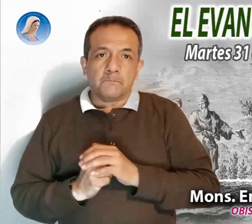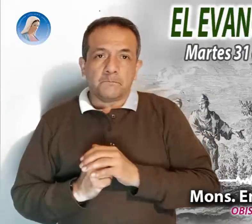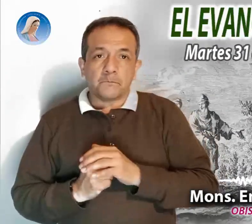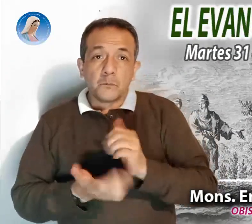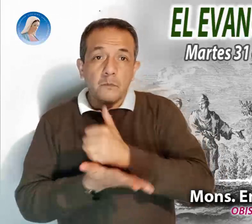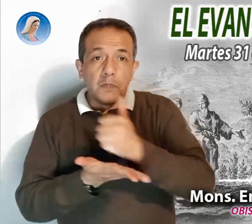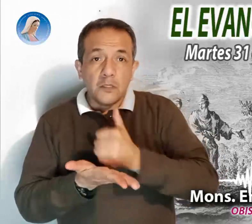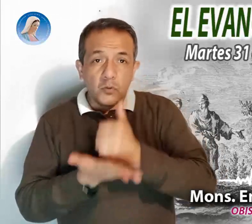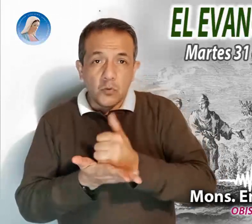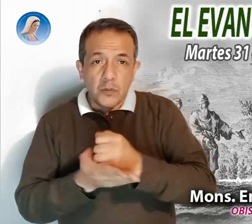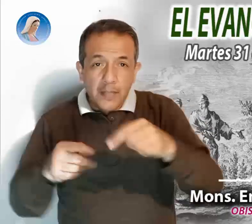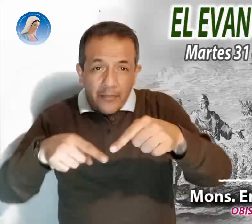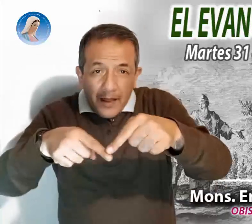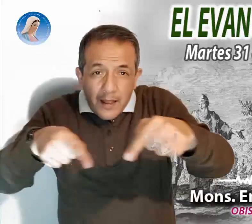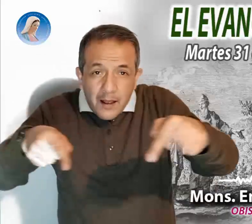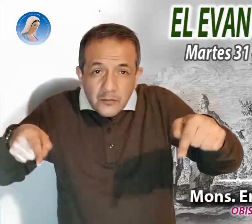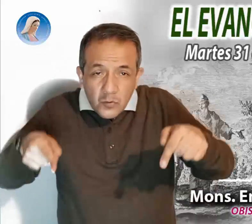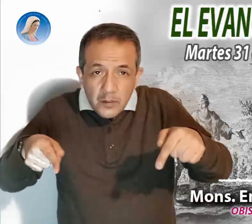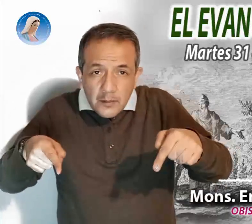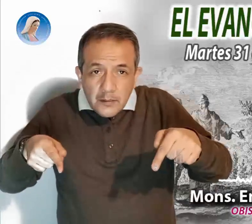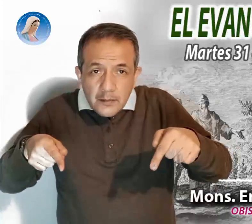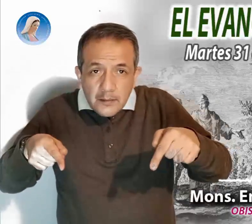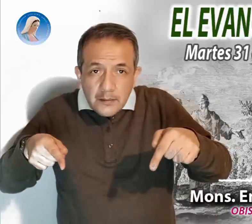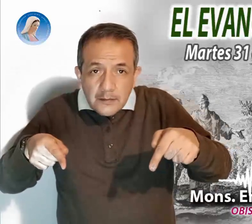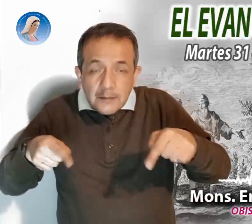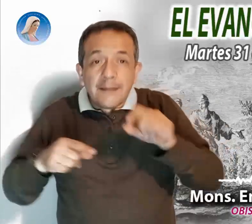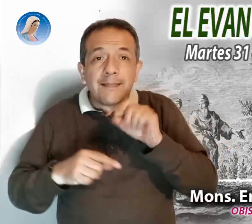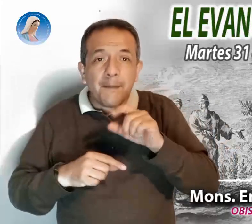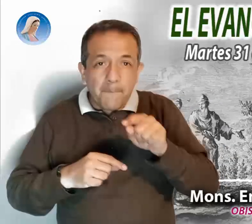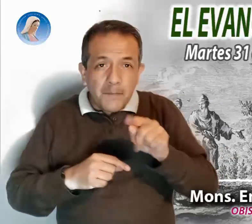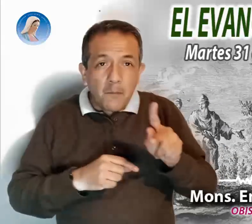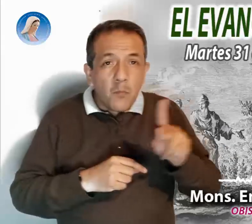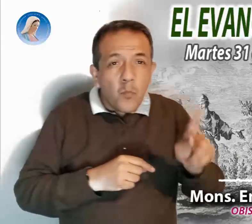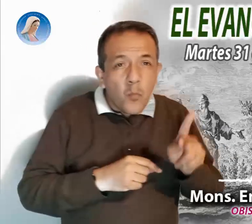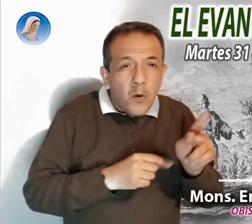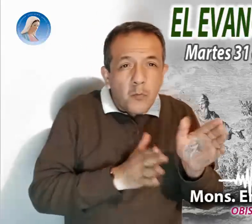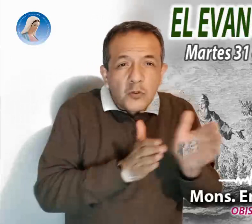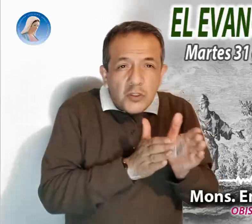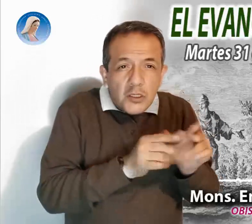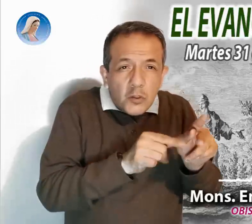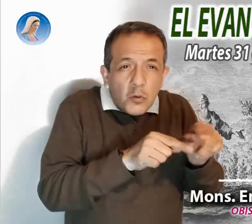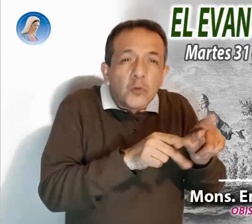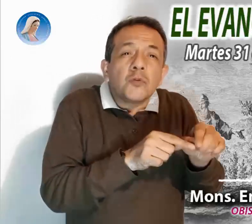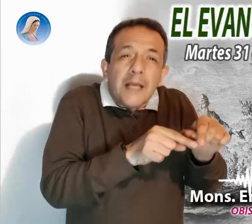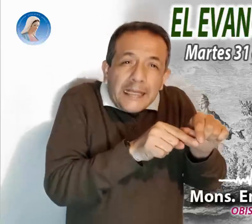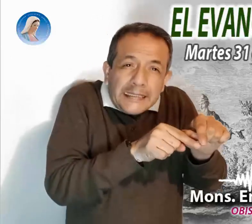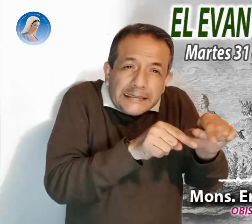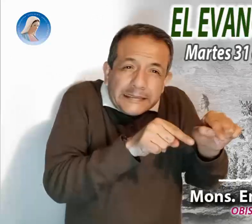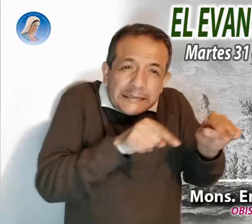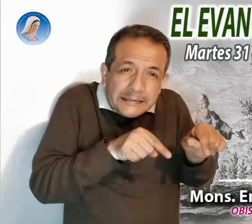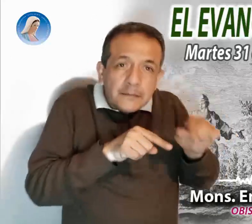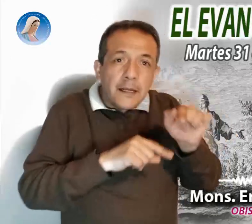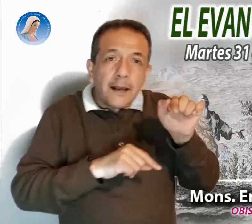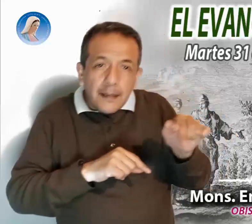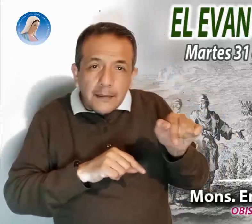las orillas de todas nuestras ciudades, y aún a las orillas de pequeñas poblaciones, se van extendiendo